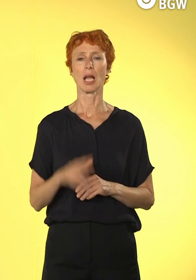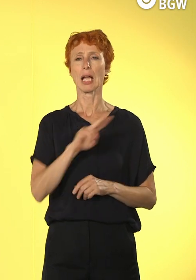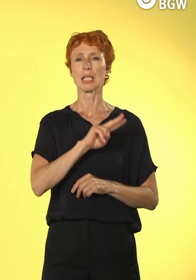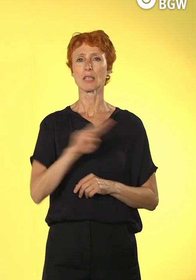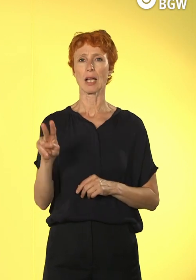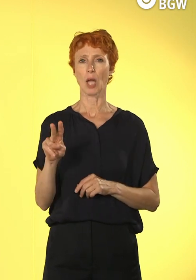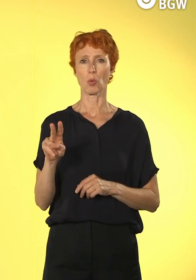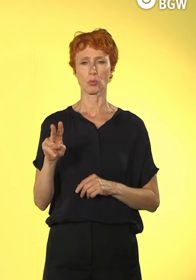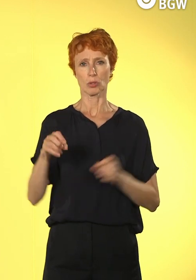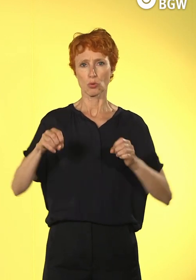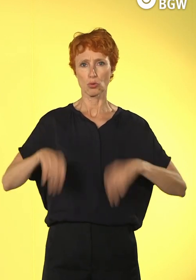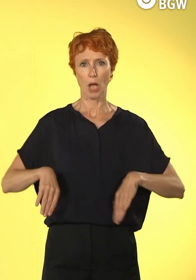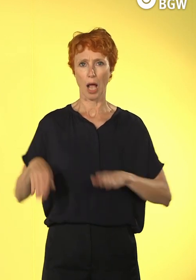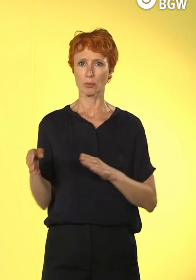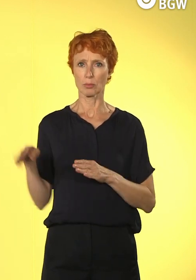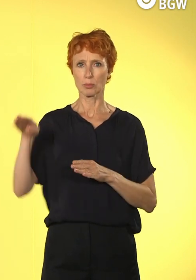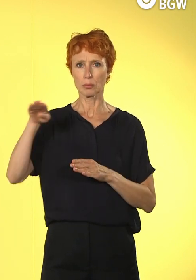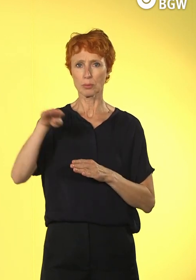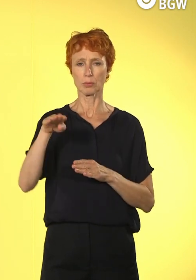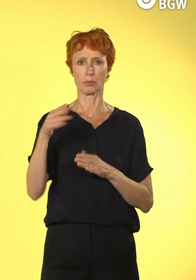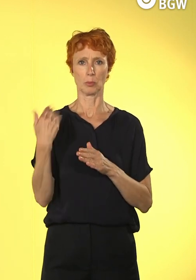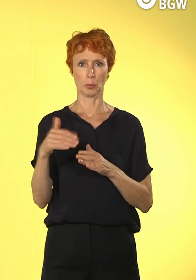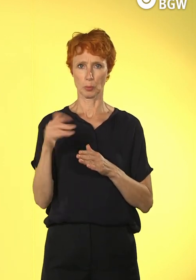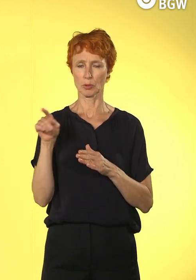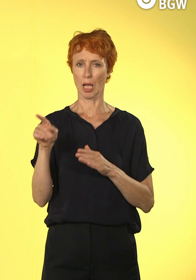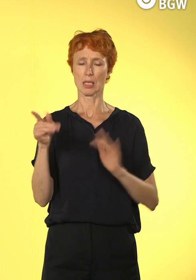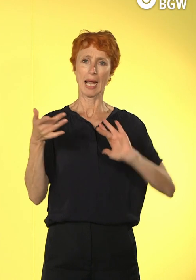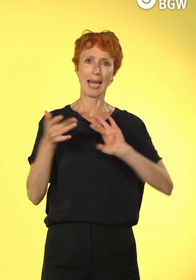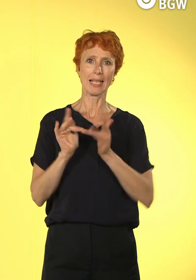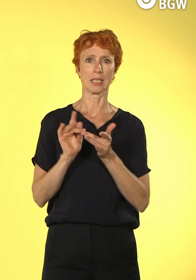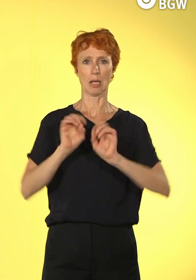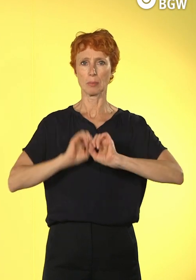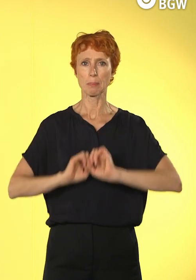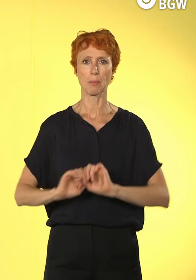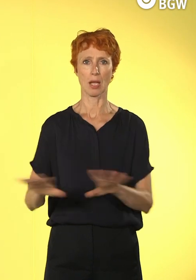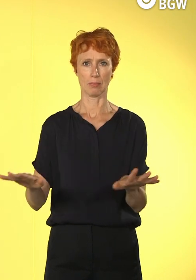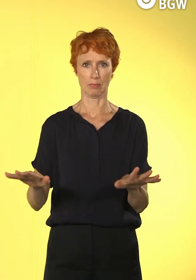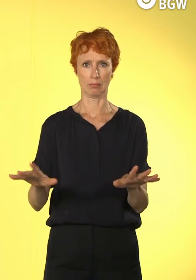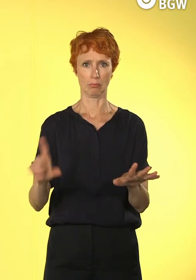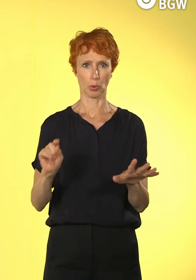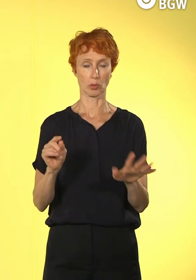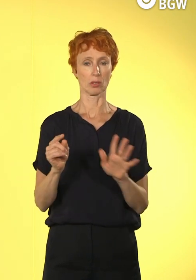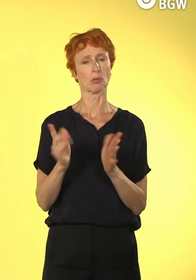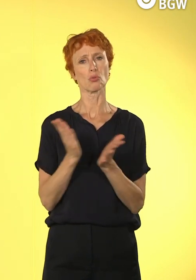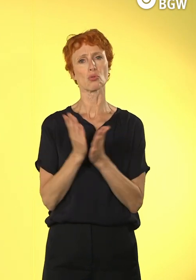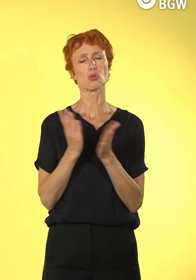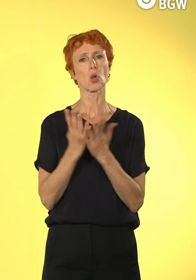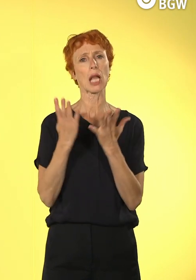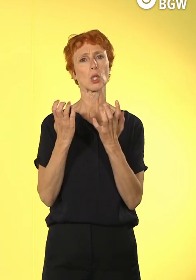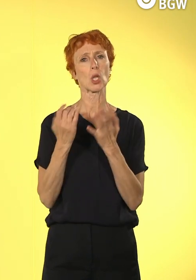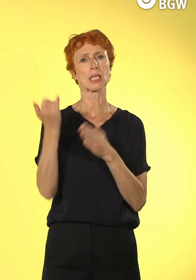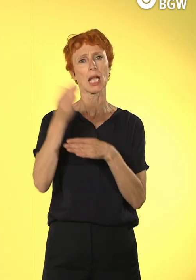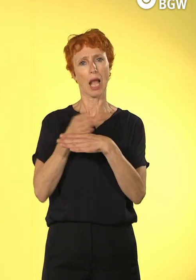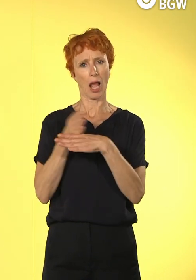Jahren mit einer ersten Welle, als es darum ging, dass das Internet, das World Wide Web existiert. Hat der in den 90er Jahren dann schon angefangen oder verstärkt dann